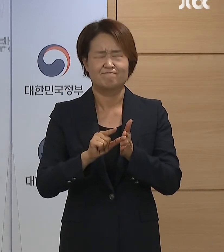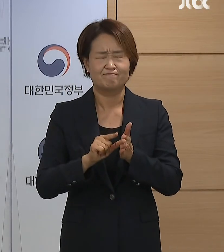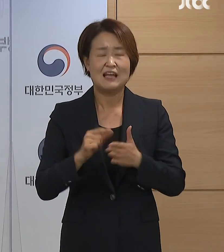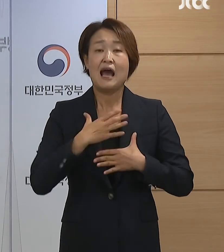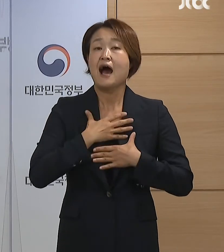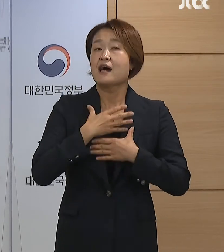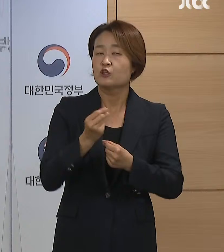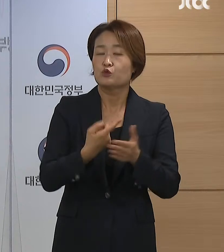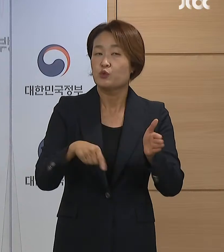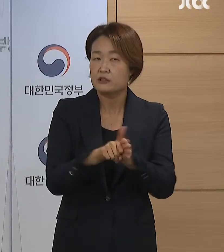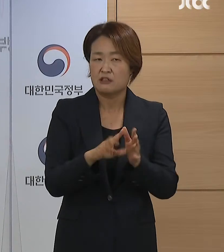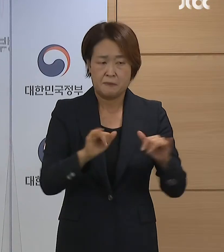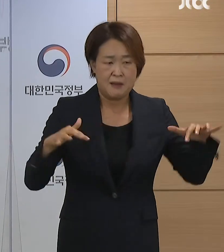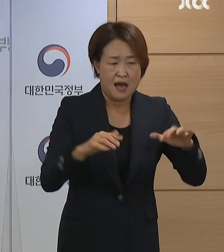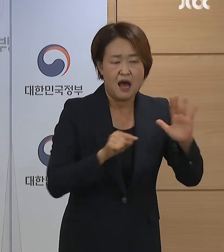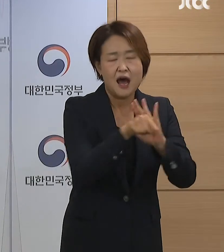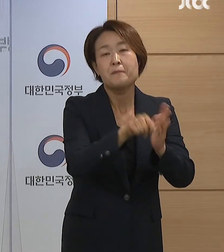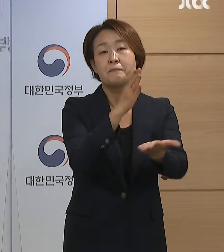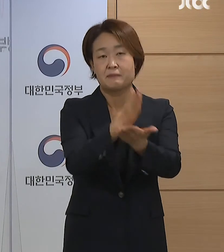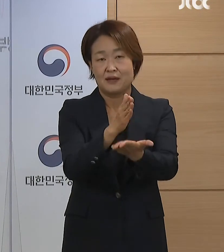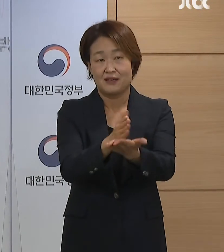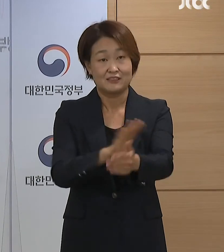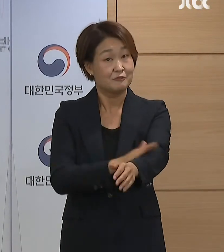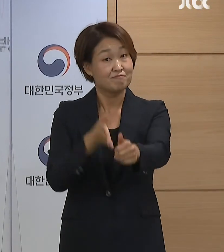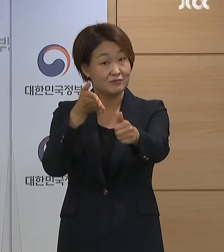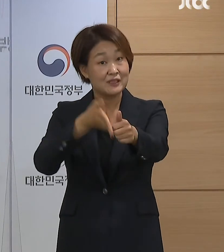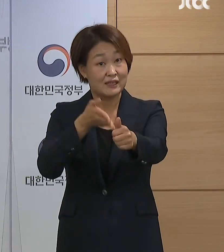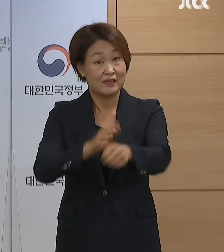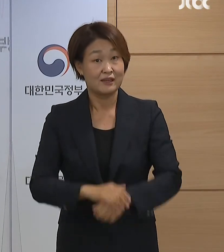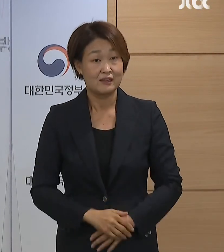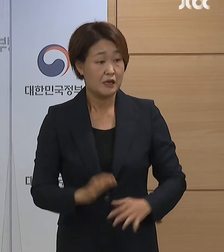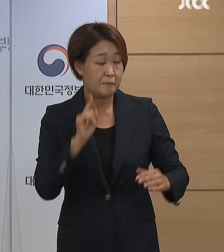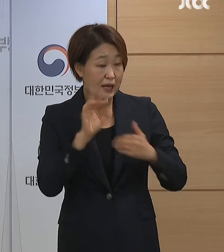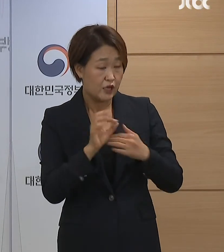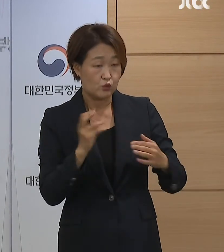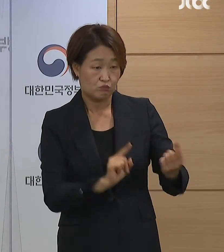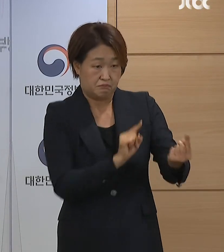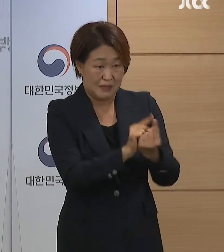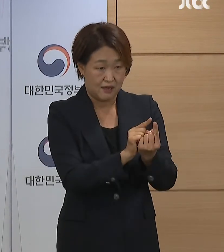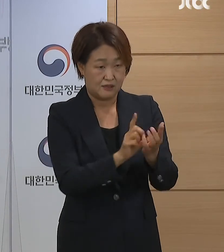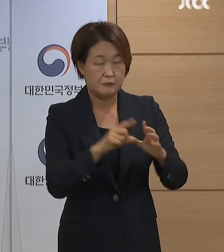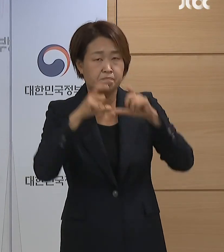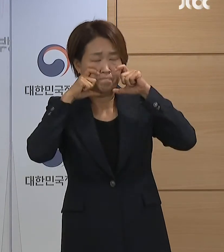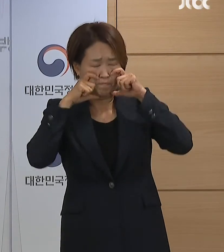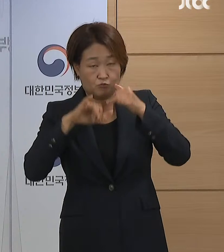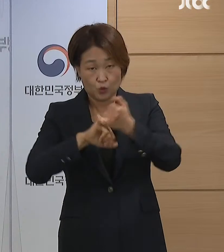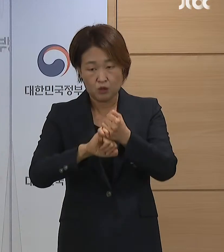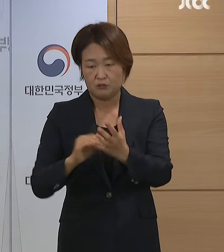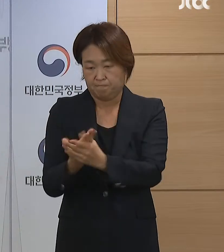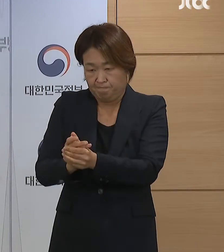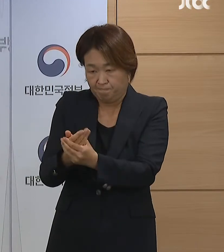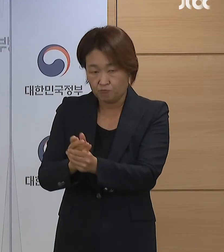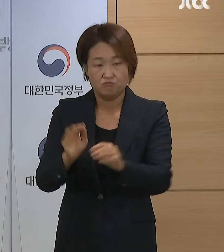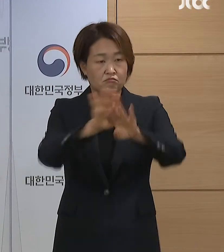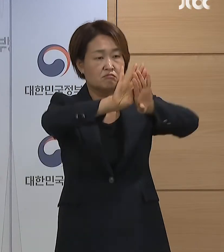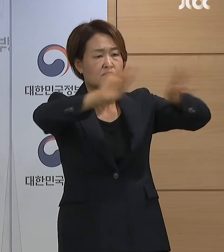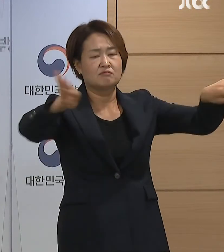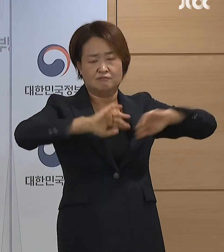방문하지 않은 것을 권고드립니다. 만남 시에는 마스크 착용과 손 씻기, 한기 등의